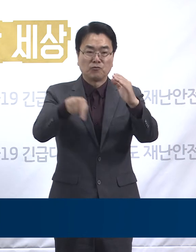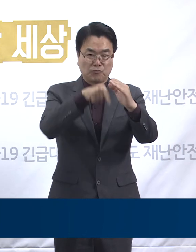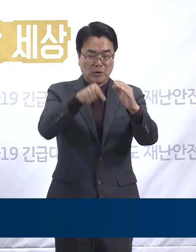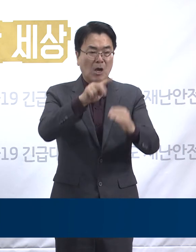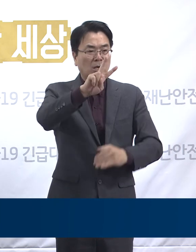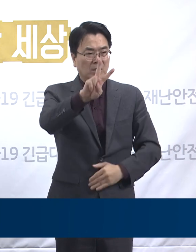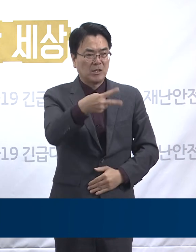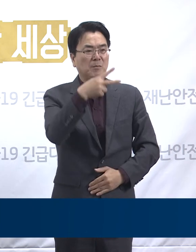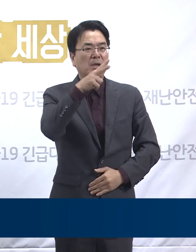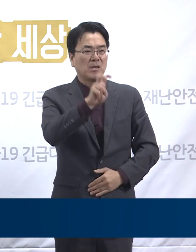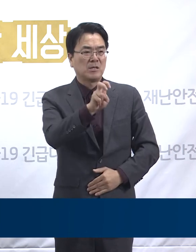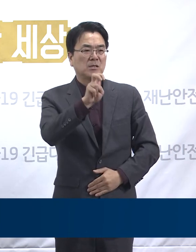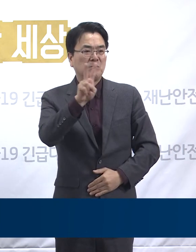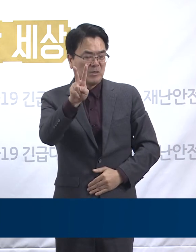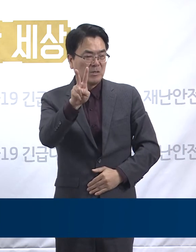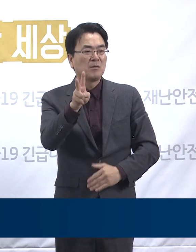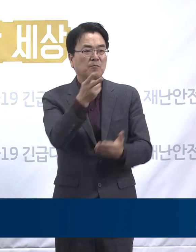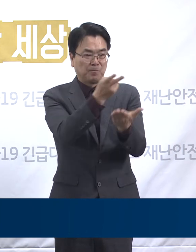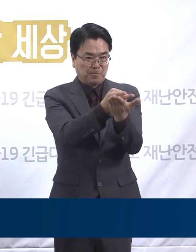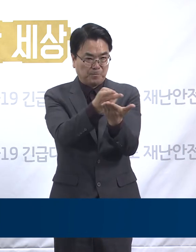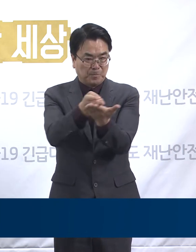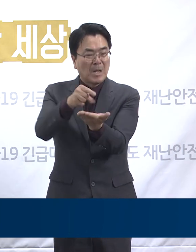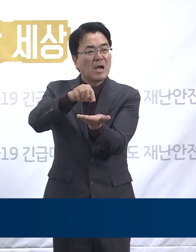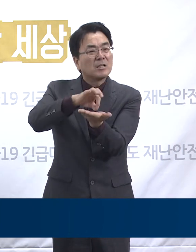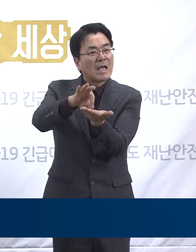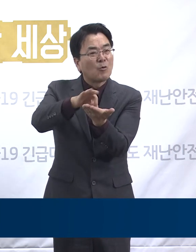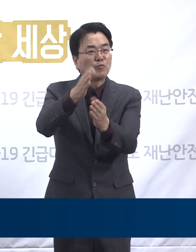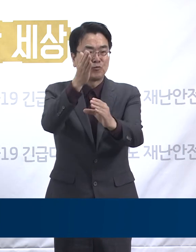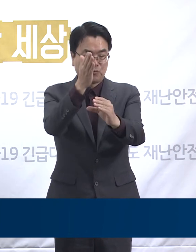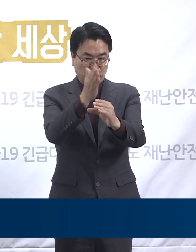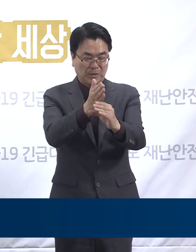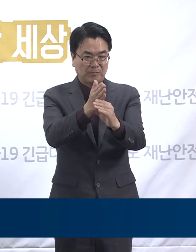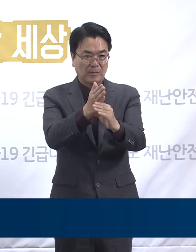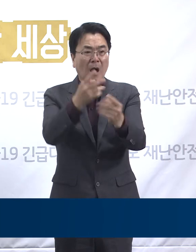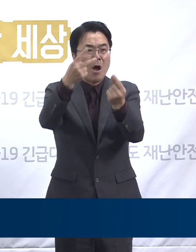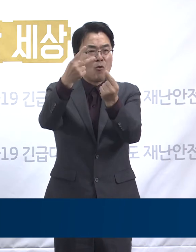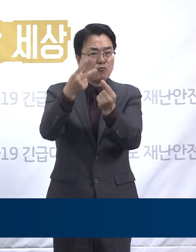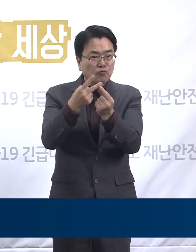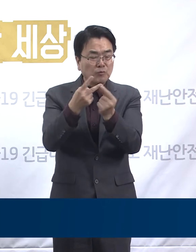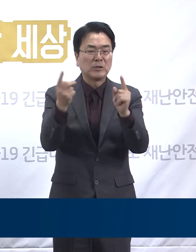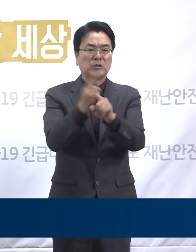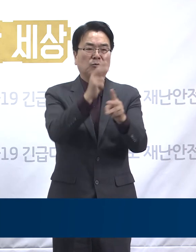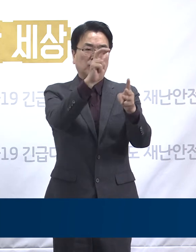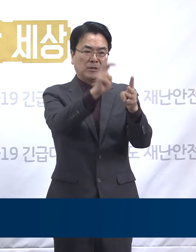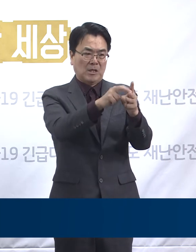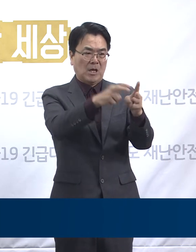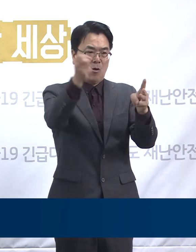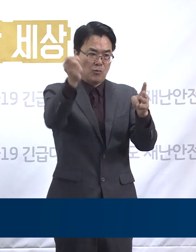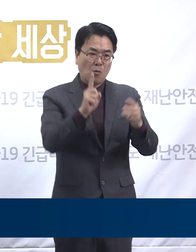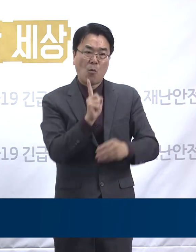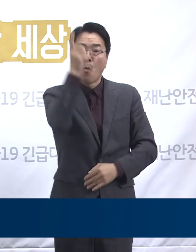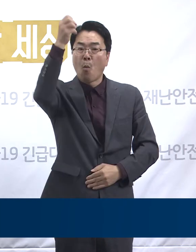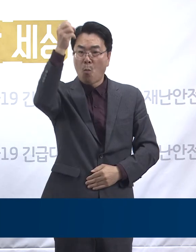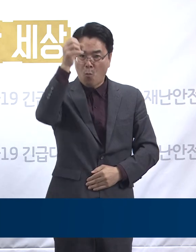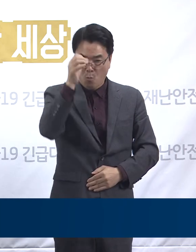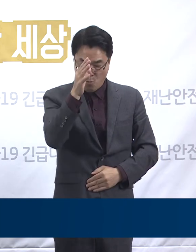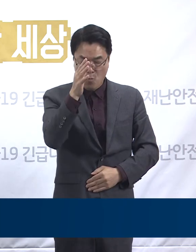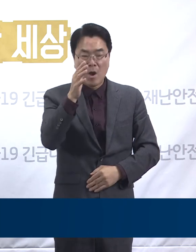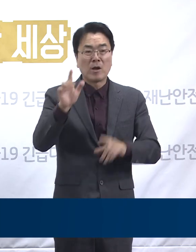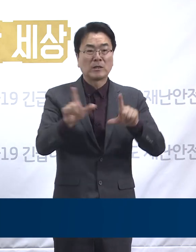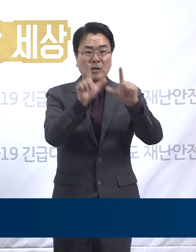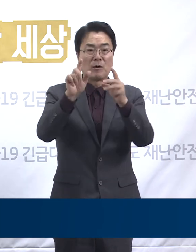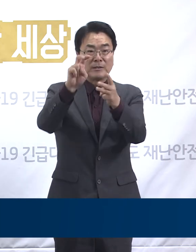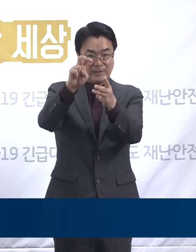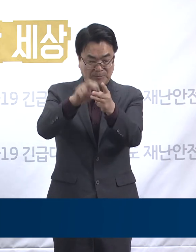222병상입니다. 이천시에 소재한 제3호 생활치료센터와 고양시에 소재한 제4호 생활치료센터에는